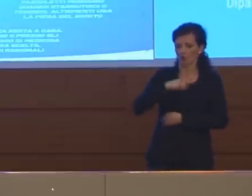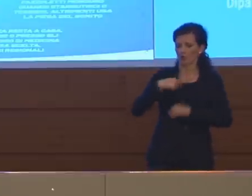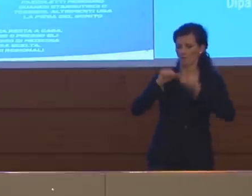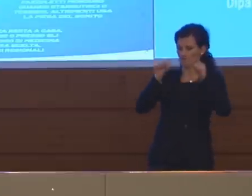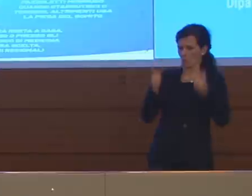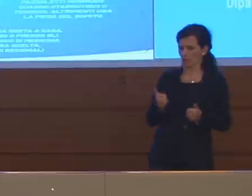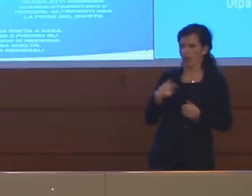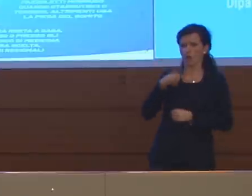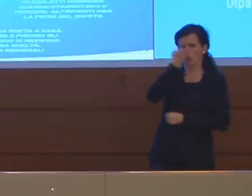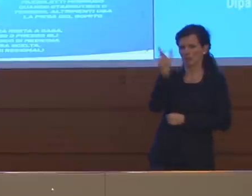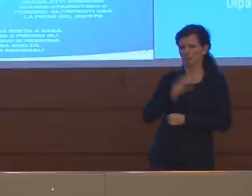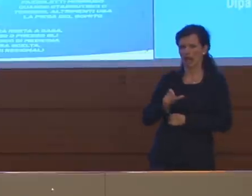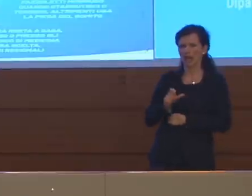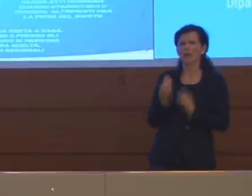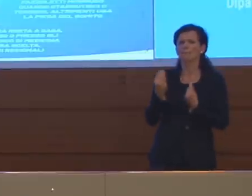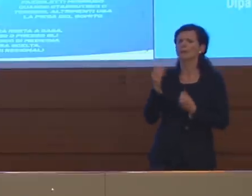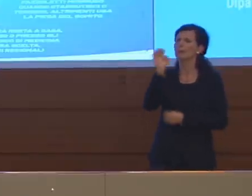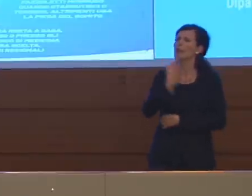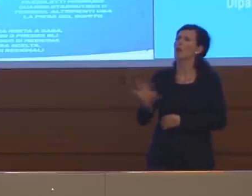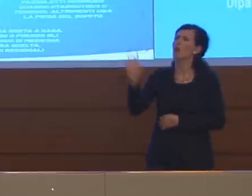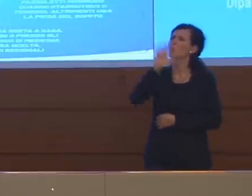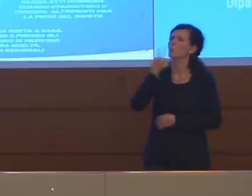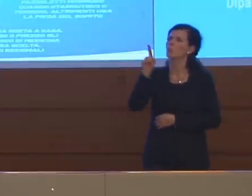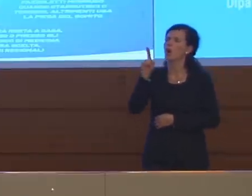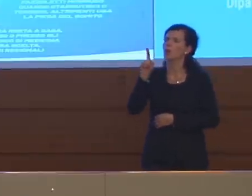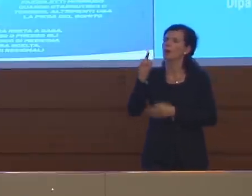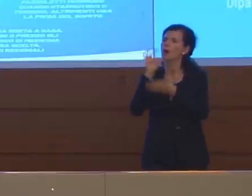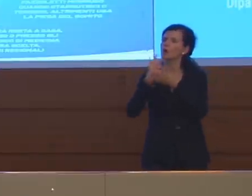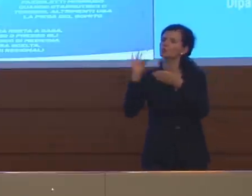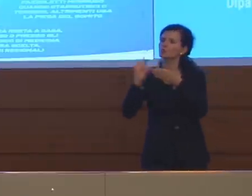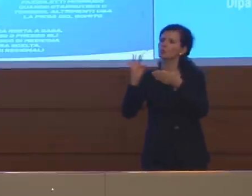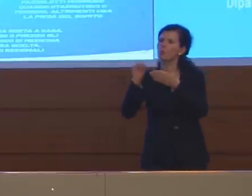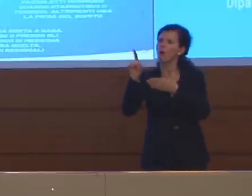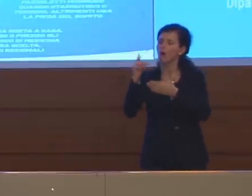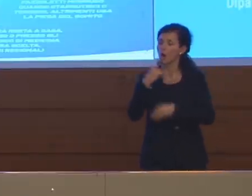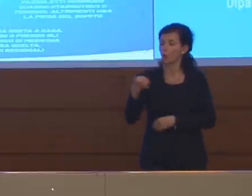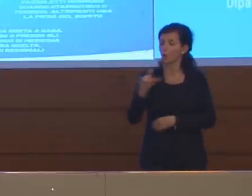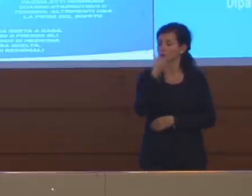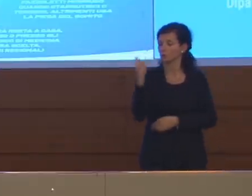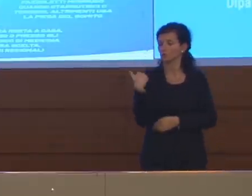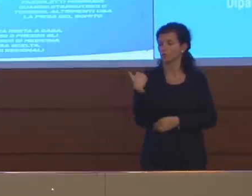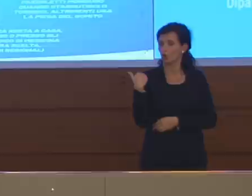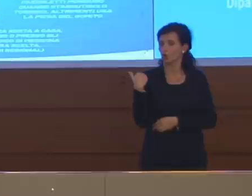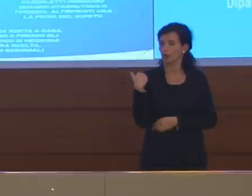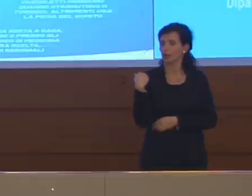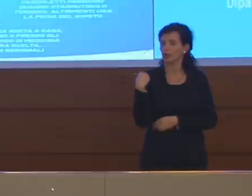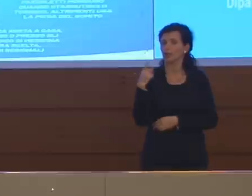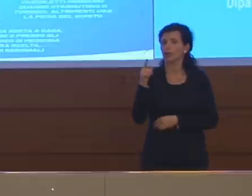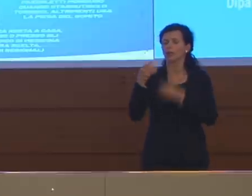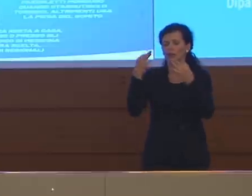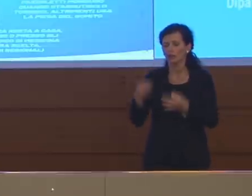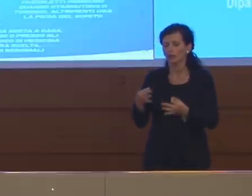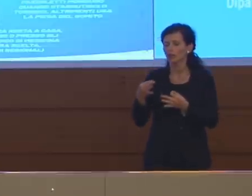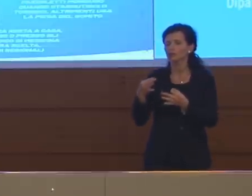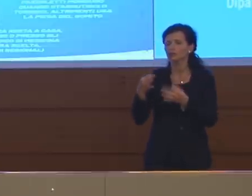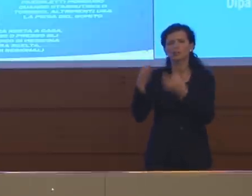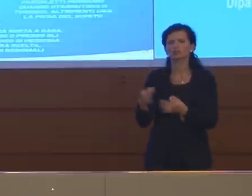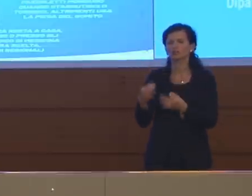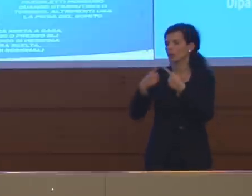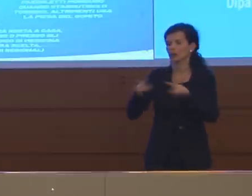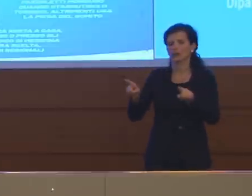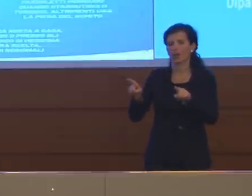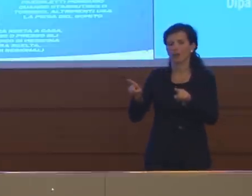la gran parte degli altri paesi europei rispetto alla scuola hanno assunto negli ultimi giorni delle decisioni che vanno in assoluta controtendenza,